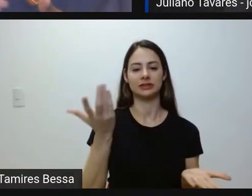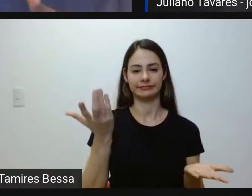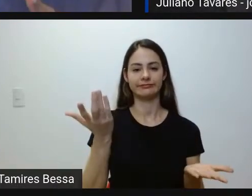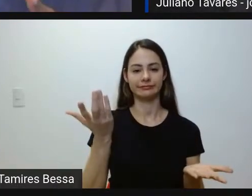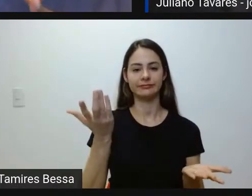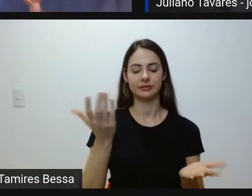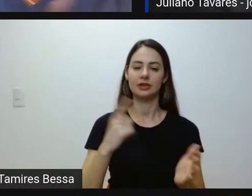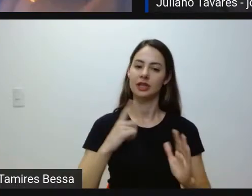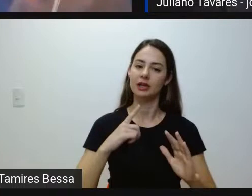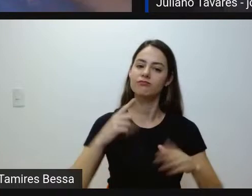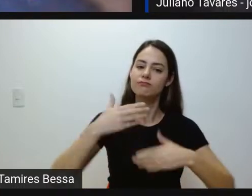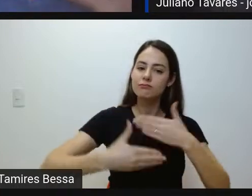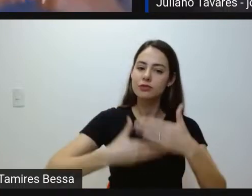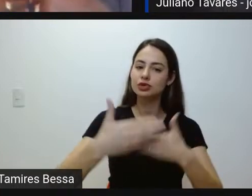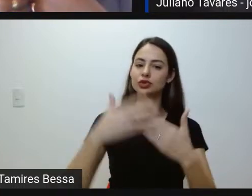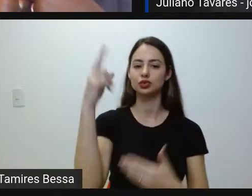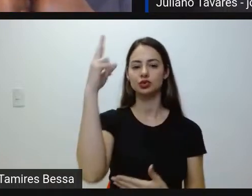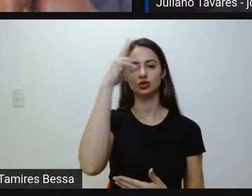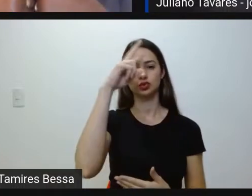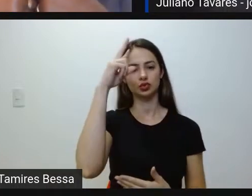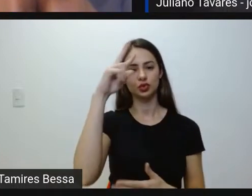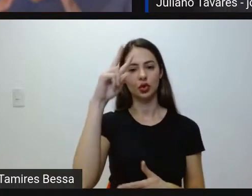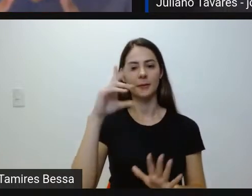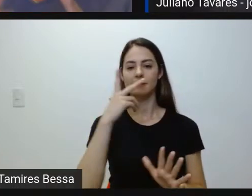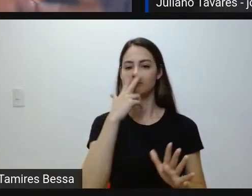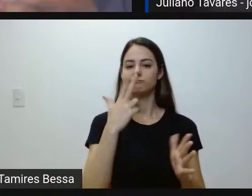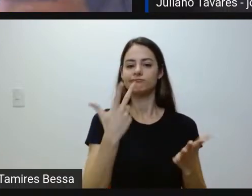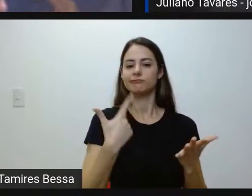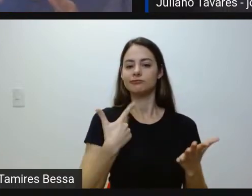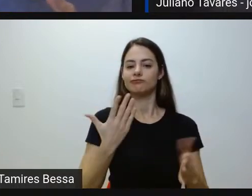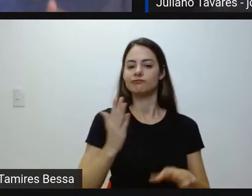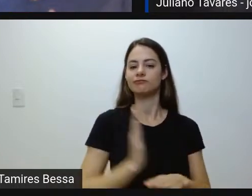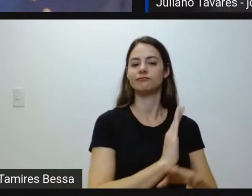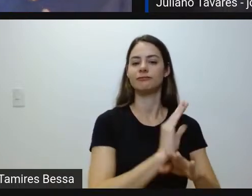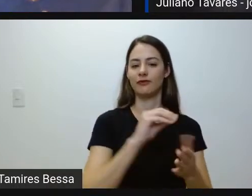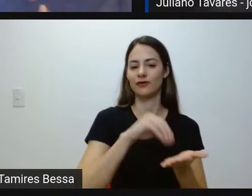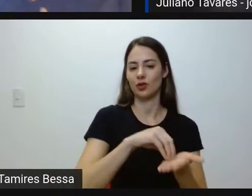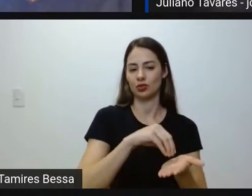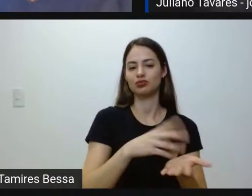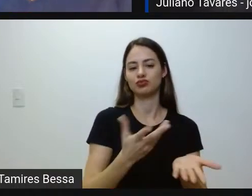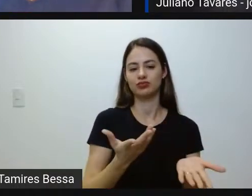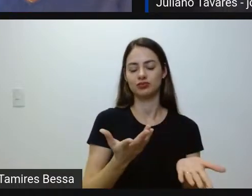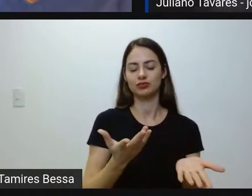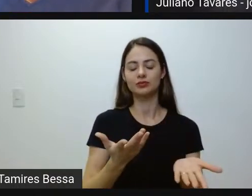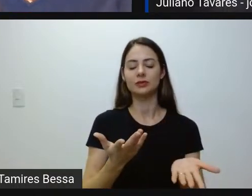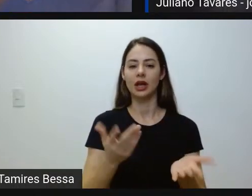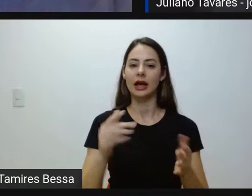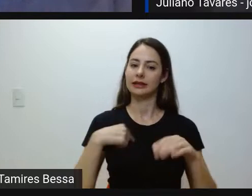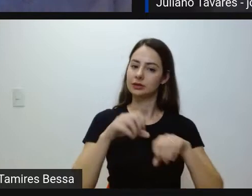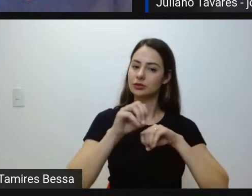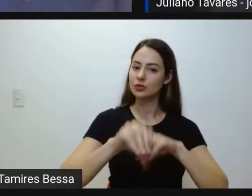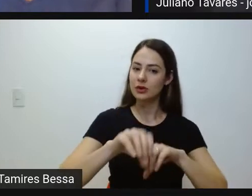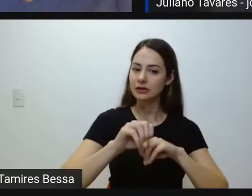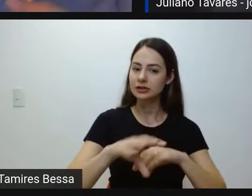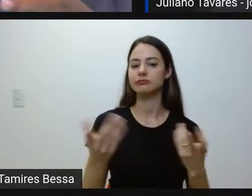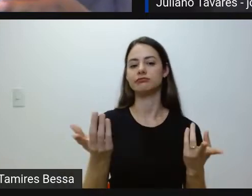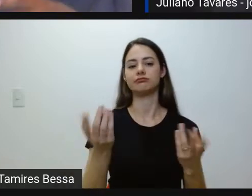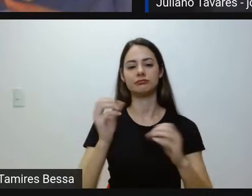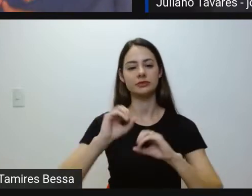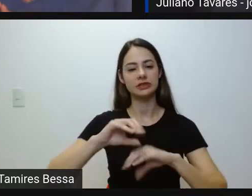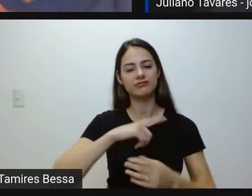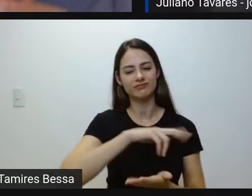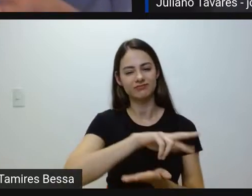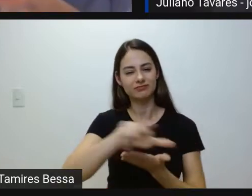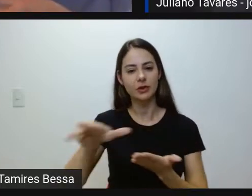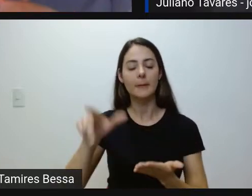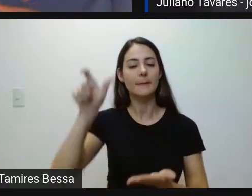processo histórico, elas foram menos favorecidas. E quando a gente fala, né, no caso da educação, no caso do ensino, é porque